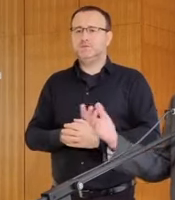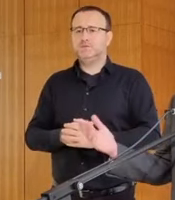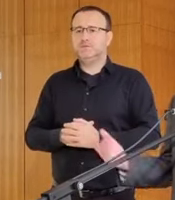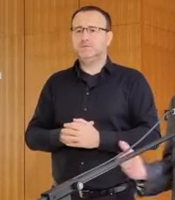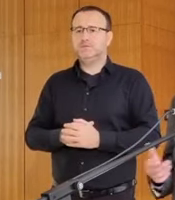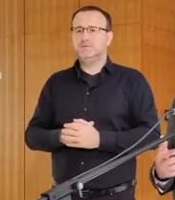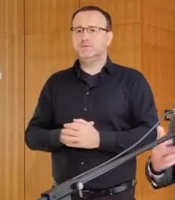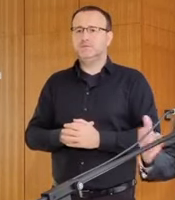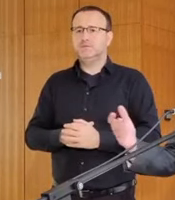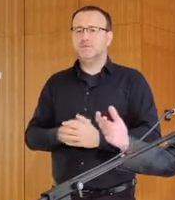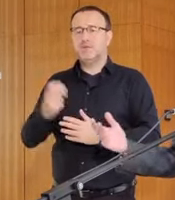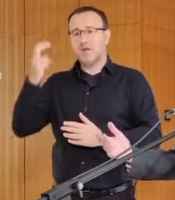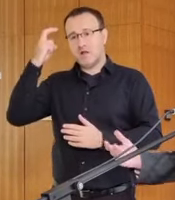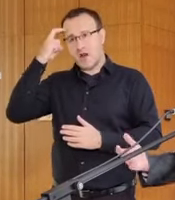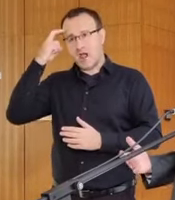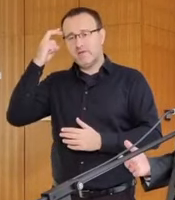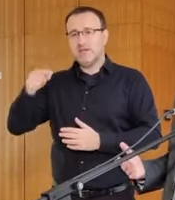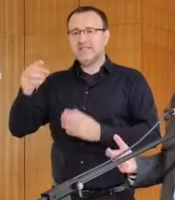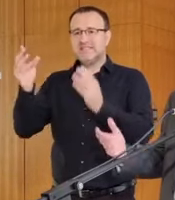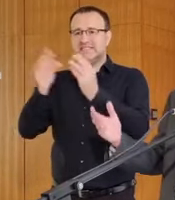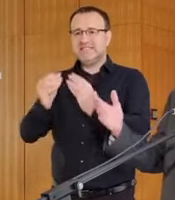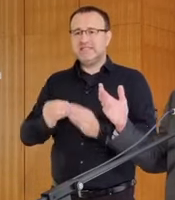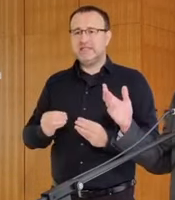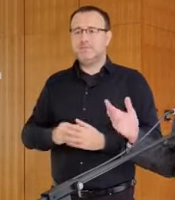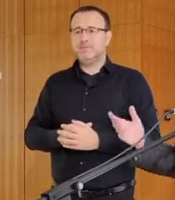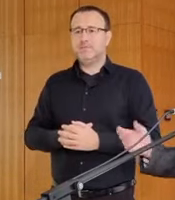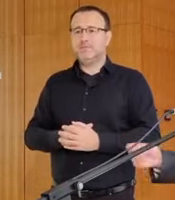Tu ide predovšetkým o systémy,